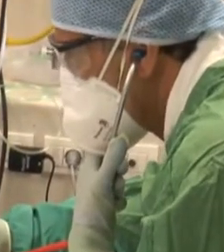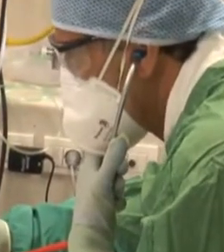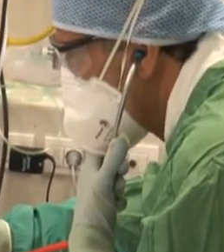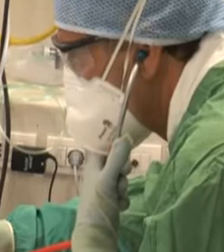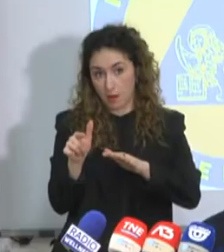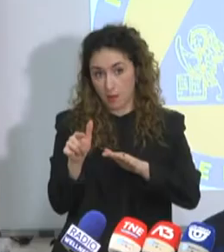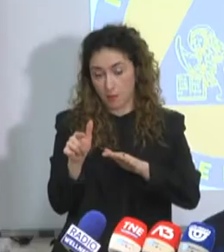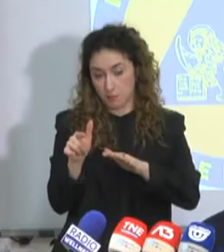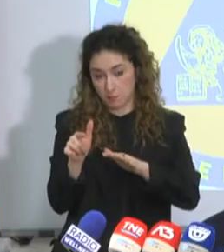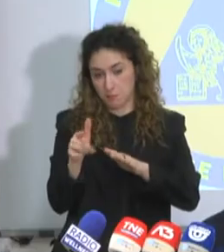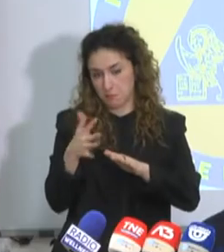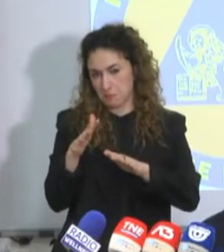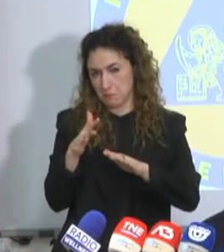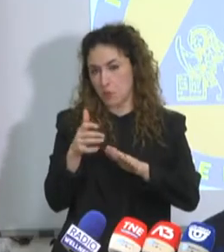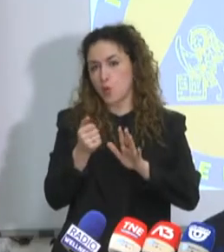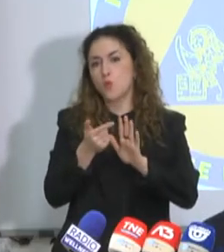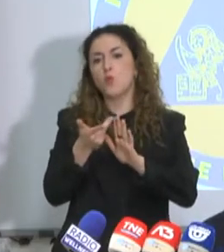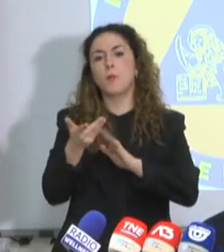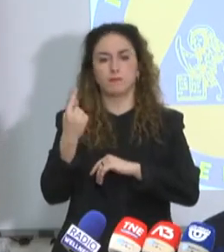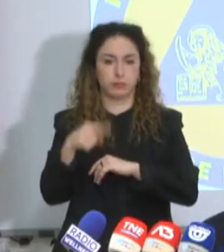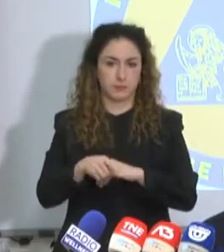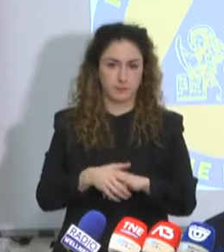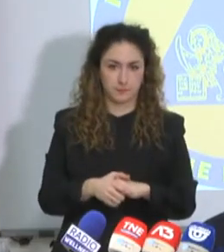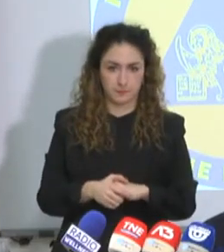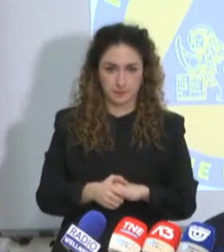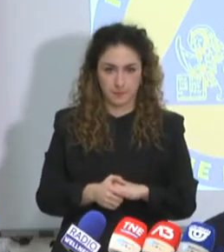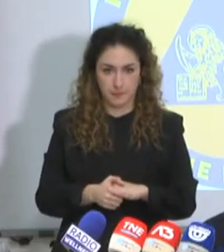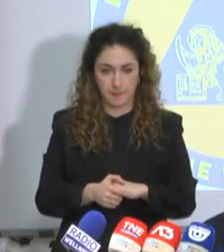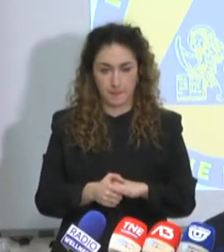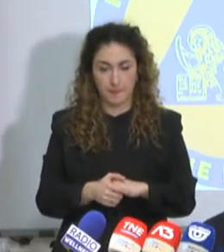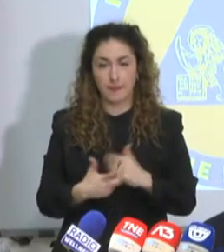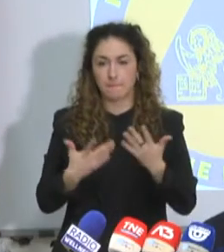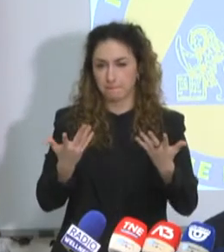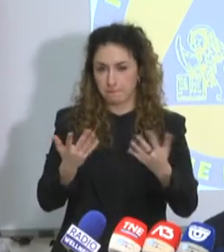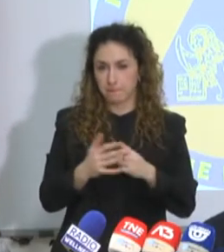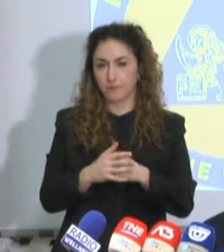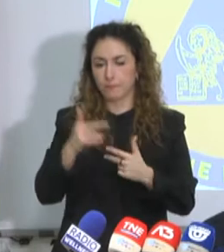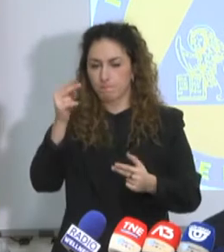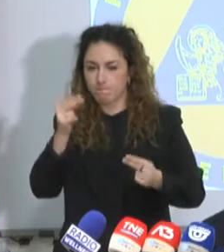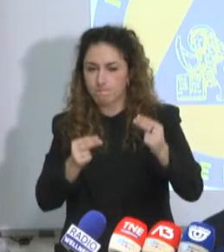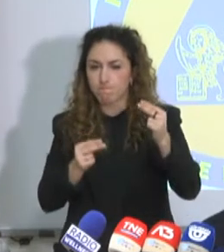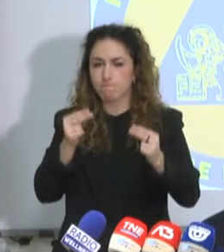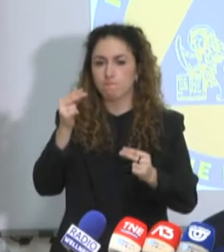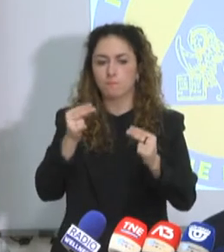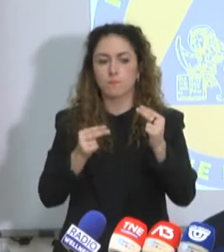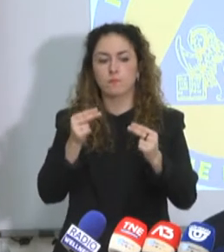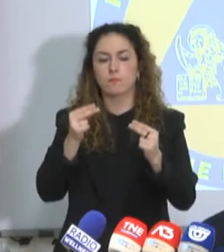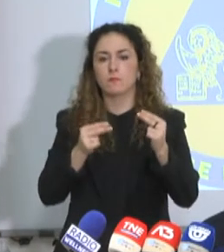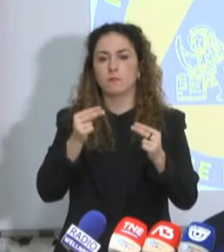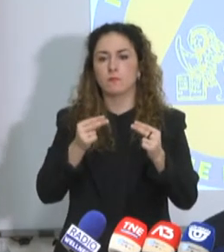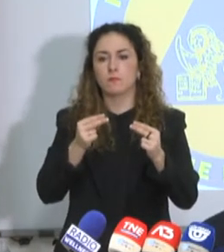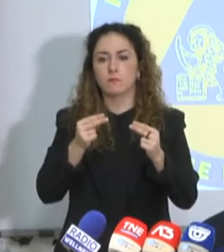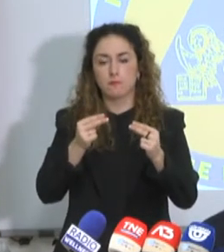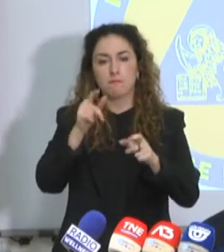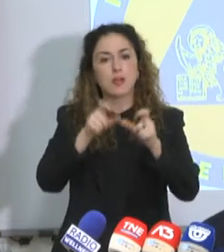seconda fase. Questi sono i numeri. Allora, secondo i calcoli, cioè calcolando l'adegenza media